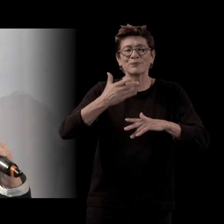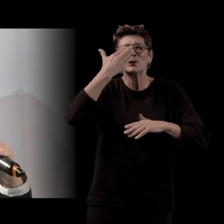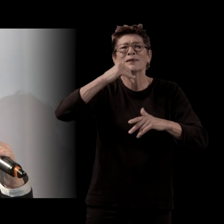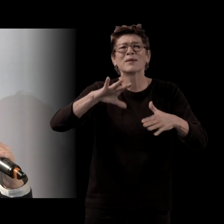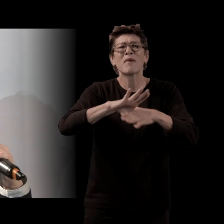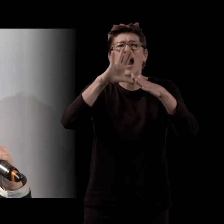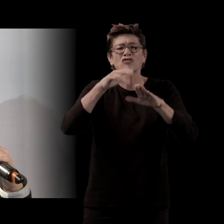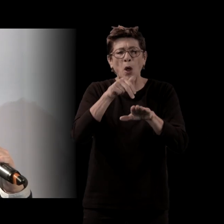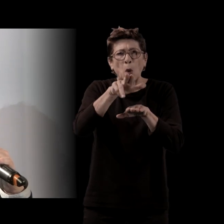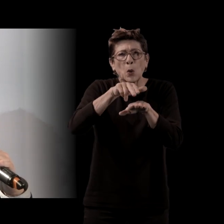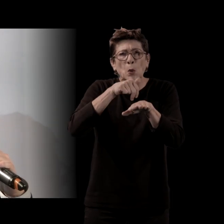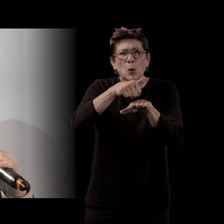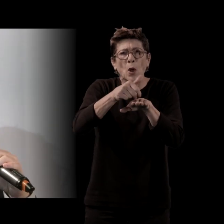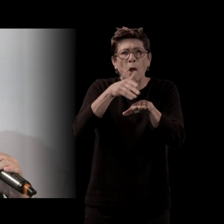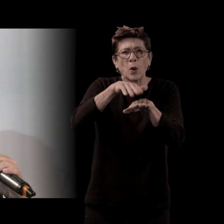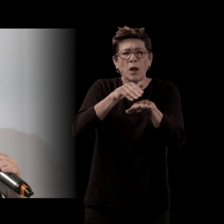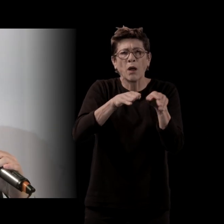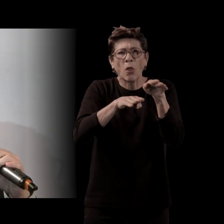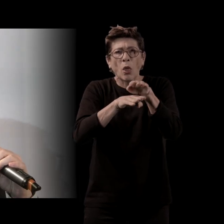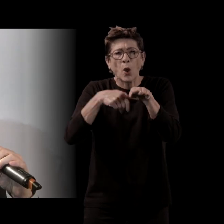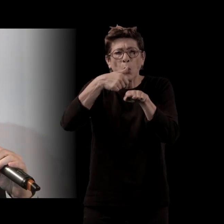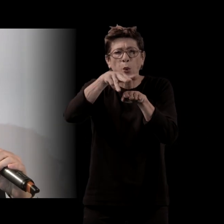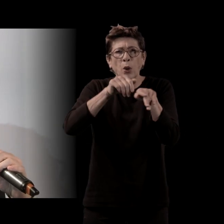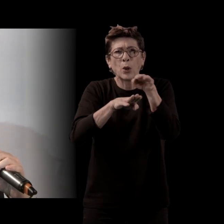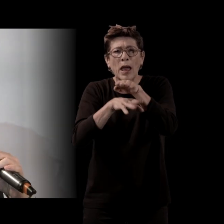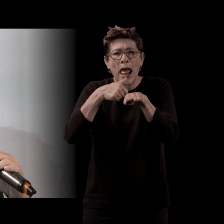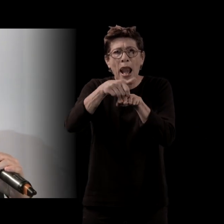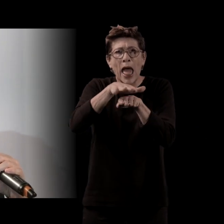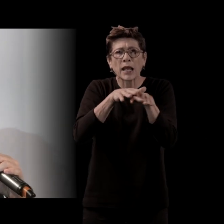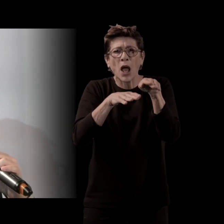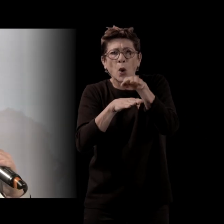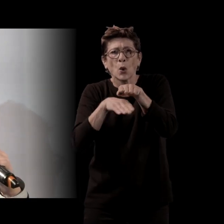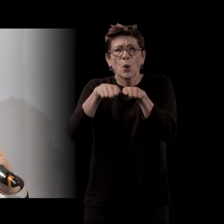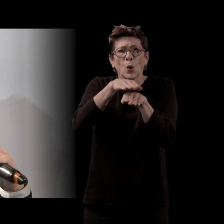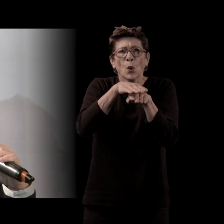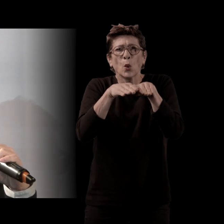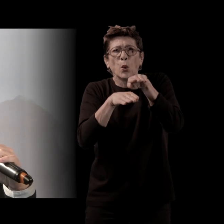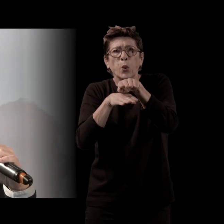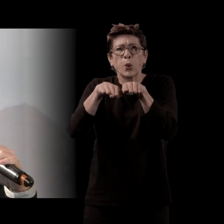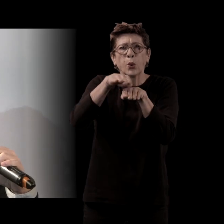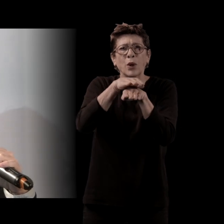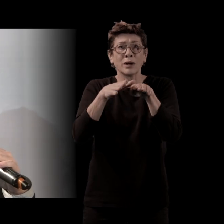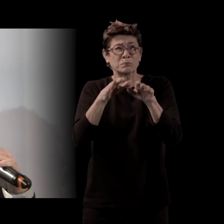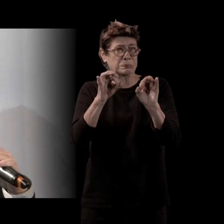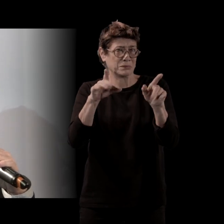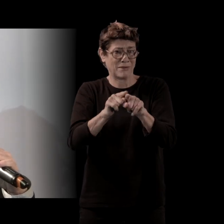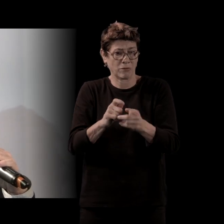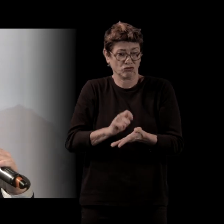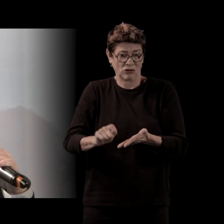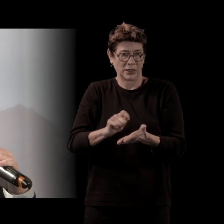ces artisans japonais qui font du vernis, de la laque, une couche après l'autre, comme ça. Et ces personnages, à chaque fois qu'il une phrase qui